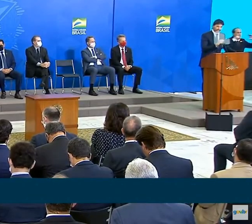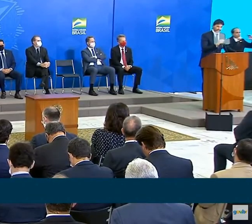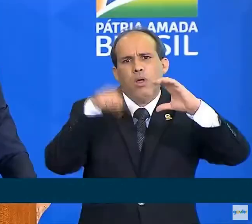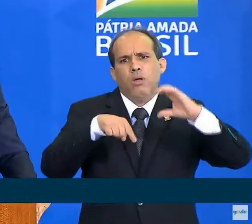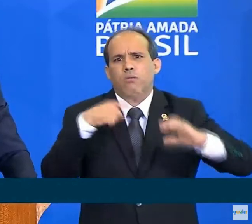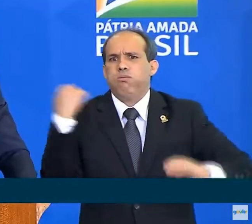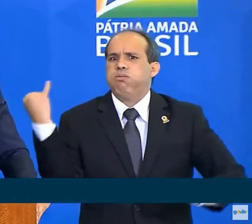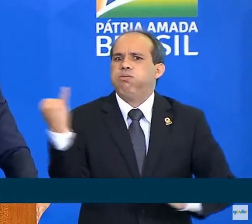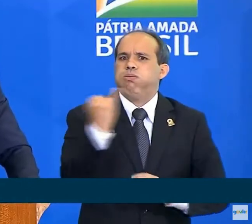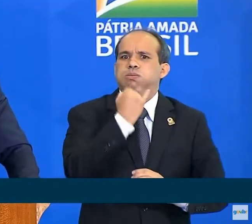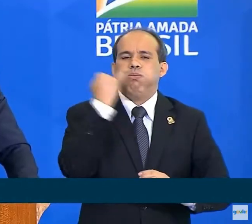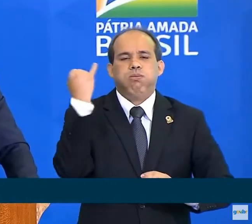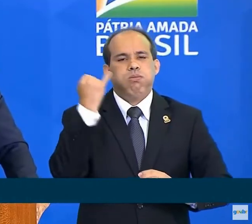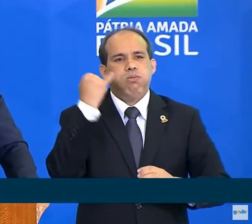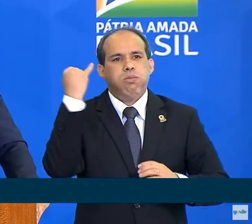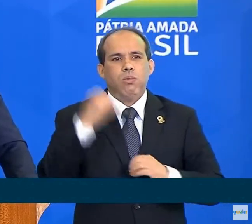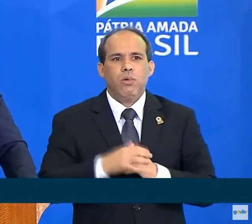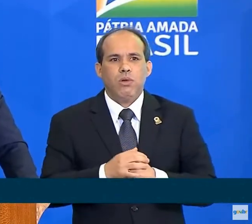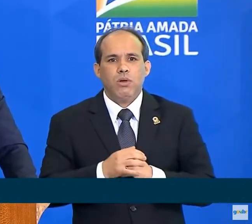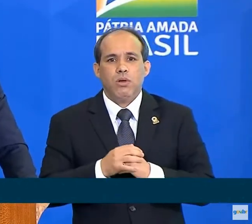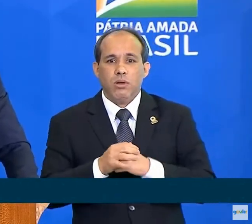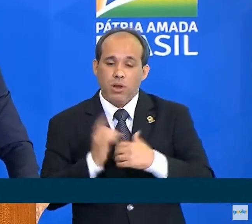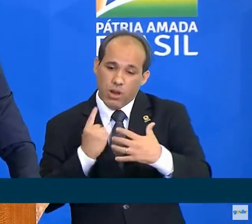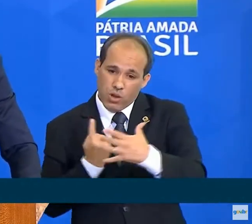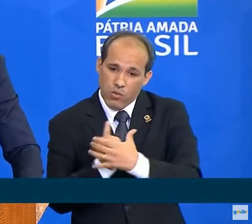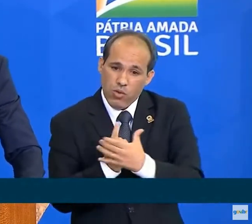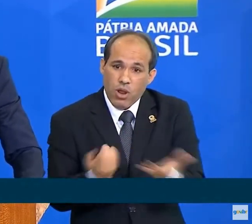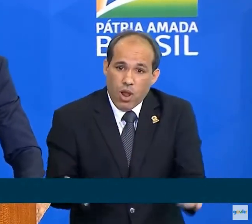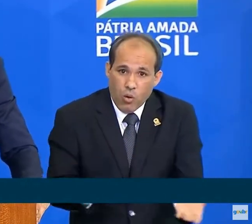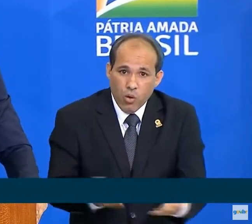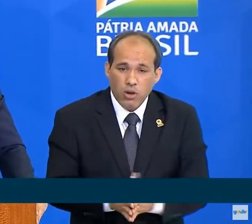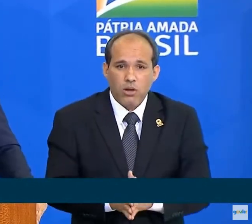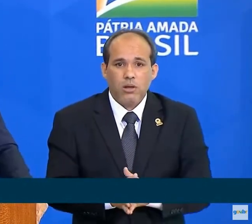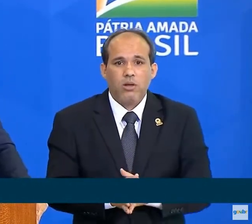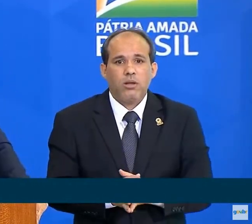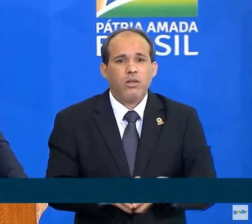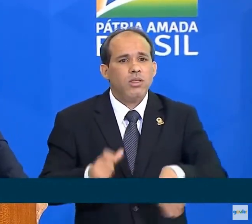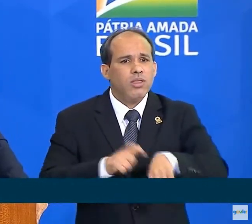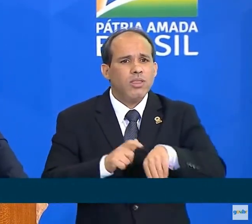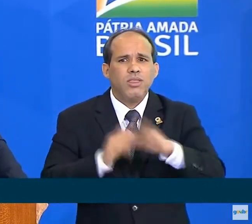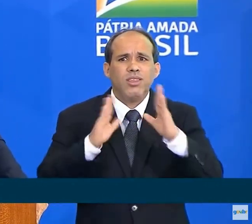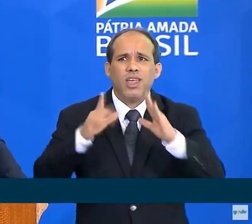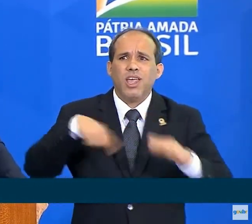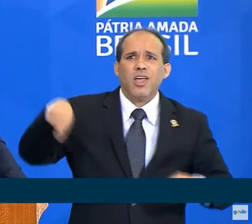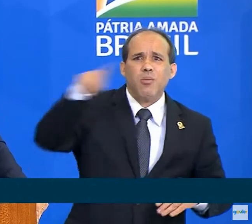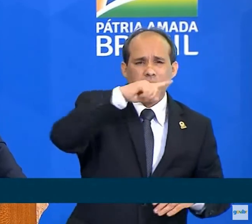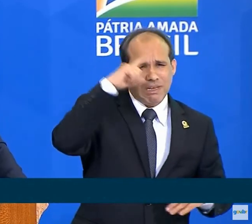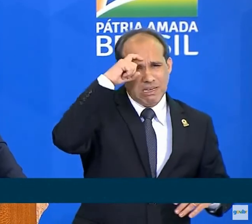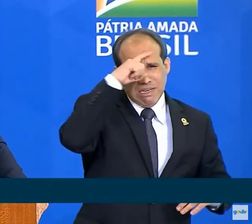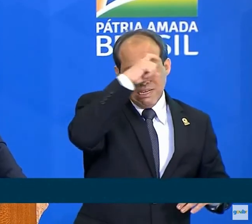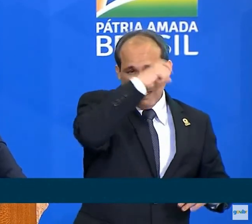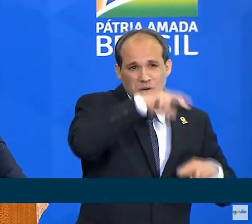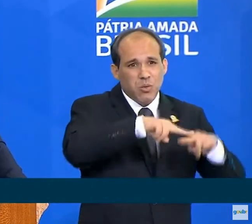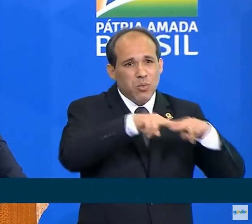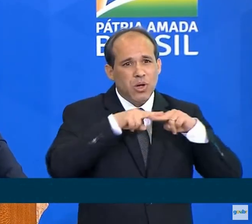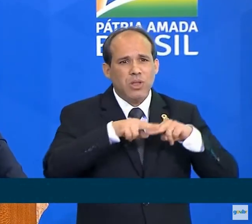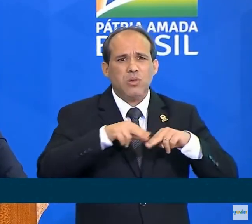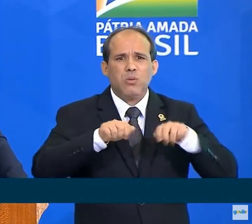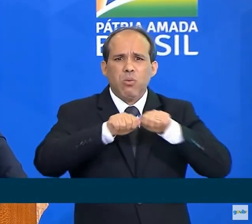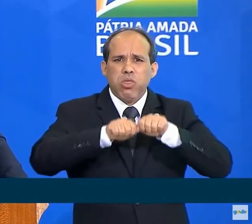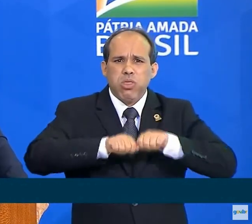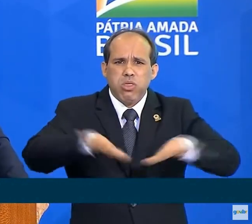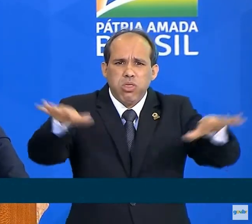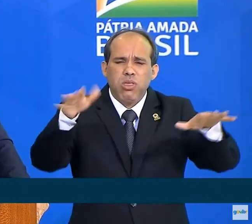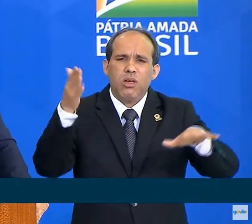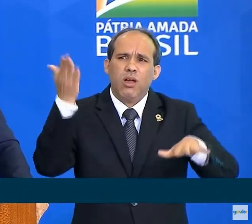relevância na atual conjuntura. Vivemos hoje dias turbulentos, com a existência de uma pandemia sem